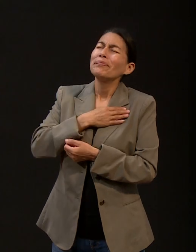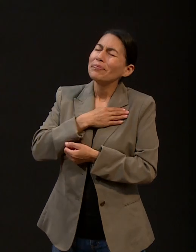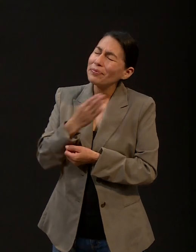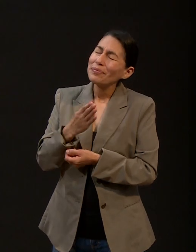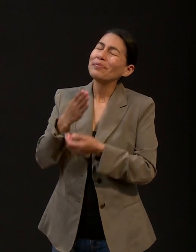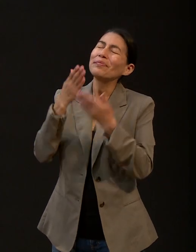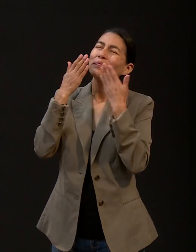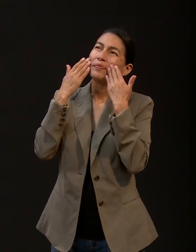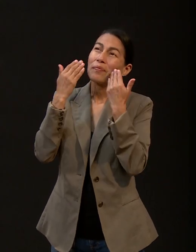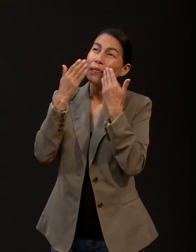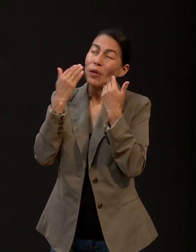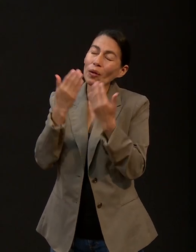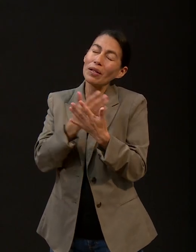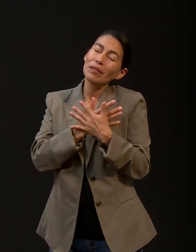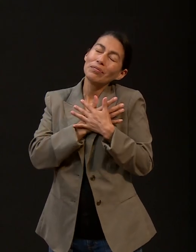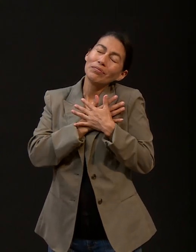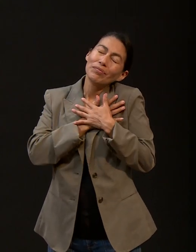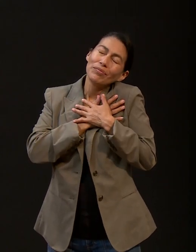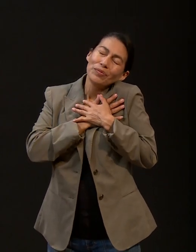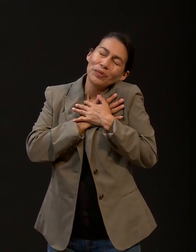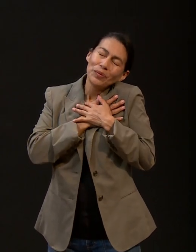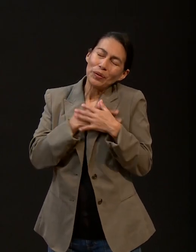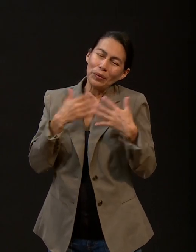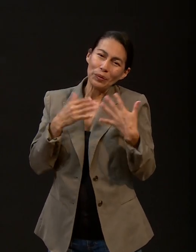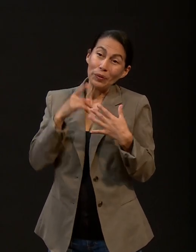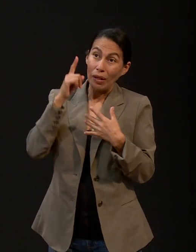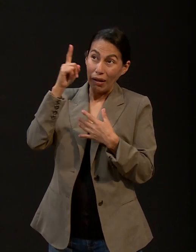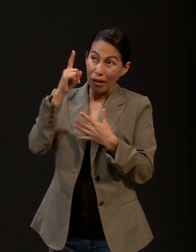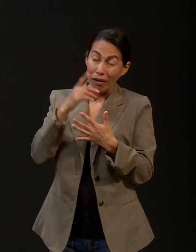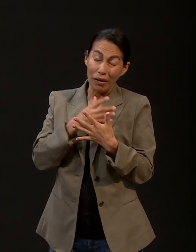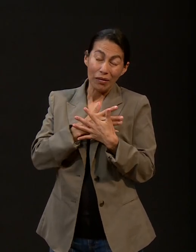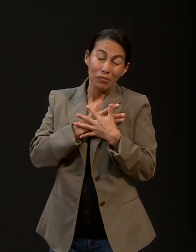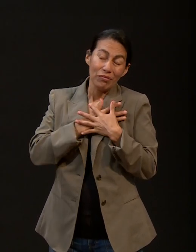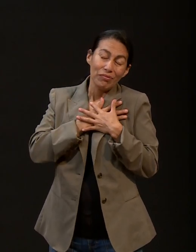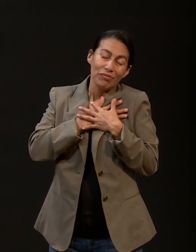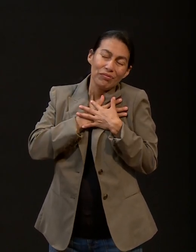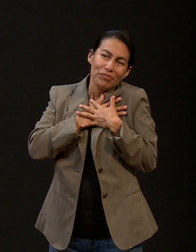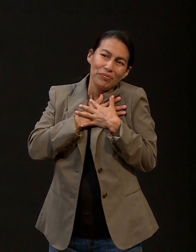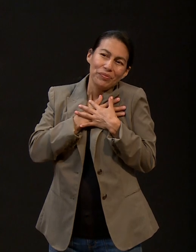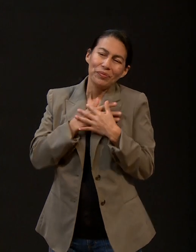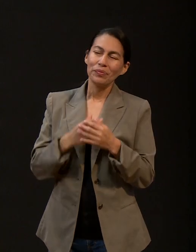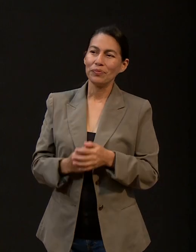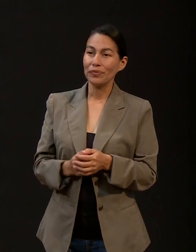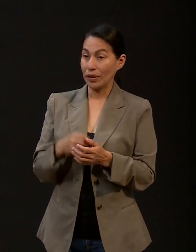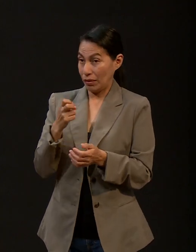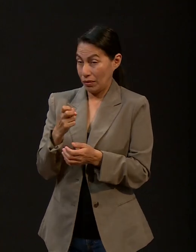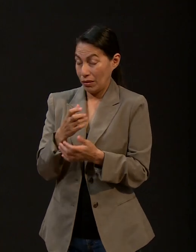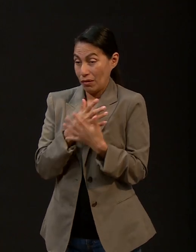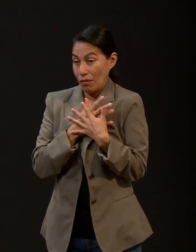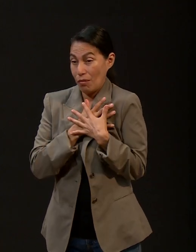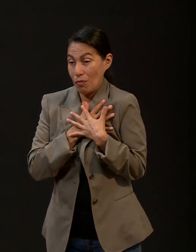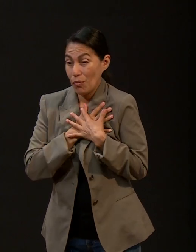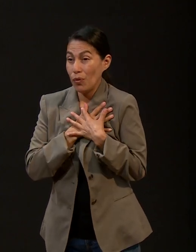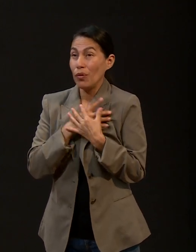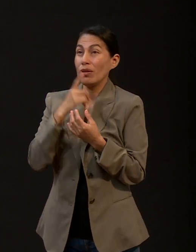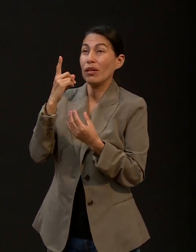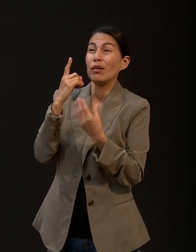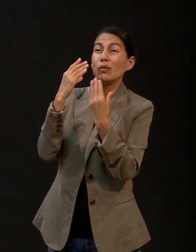misericordioso y Dios es amor. Su esencia misma es amor y en ese amor, en ese cuidado